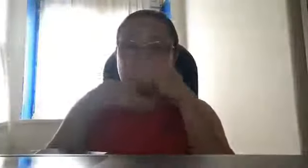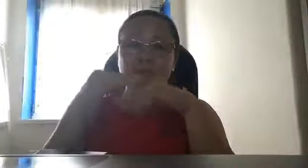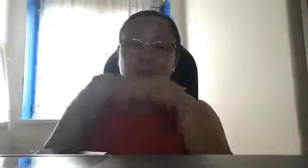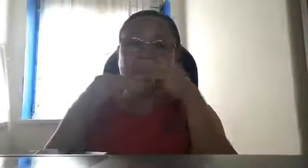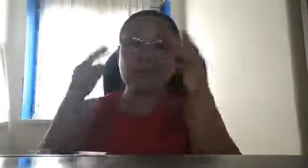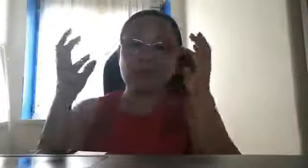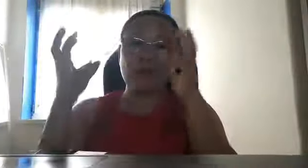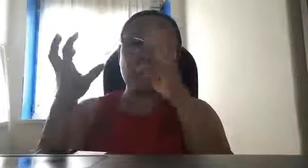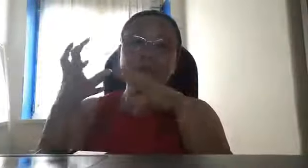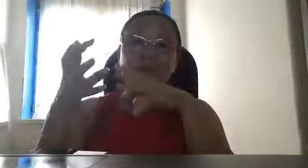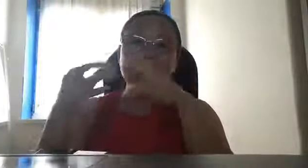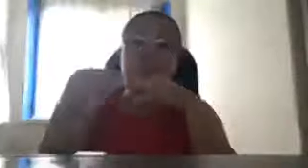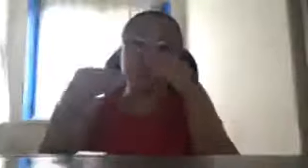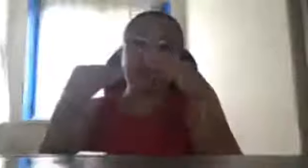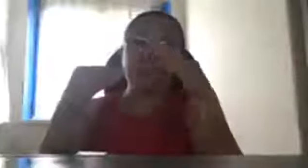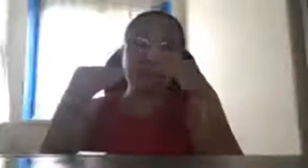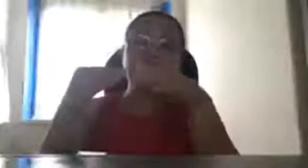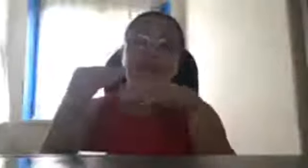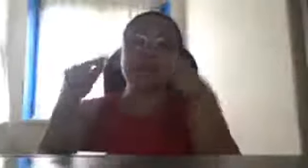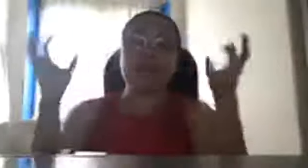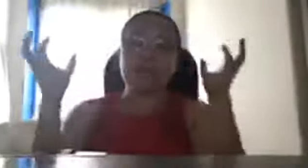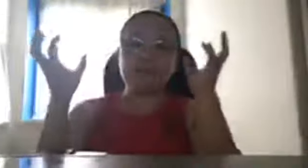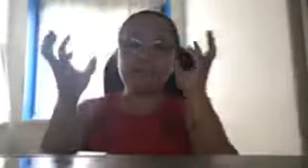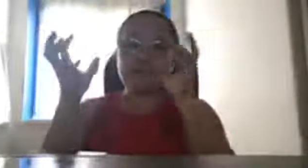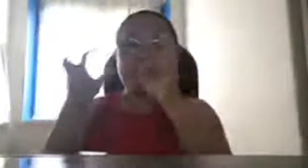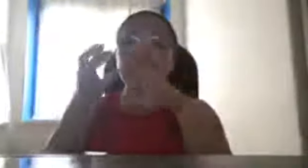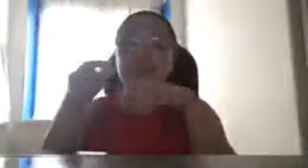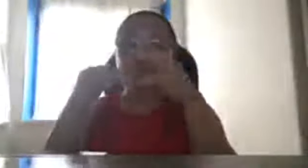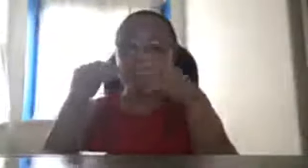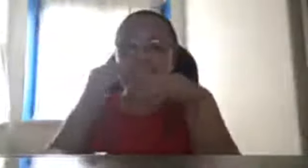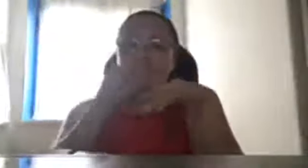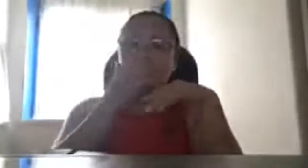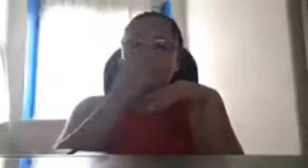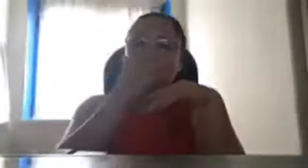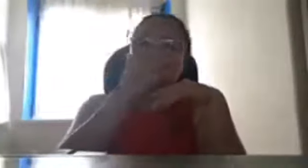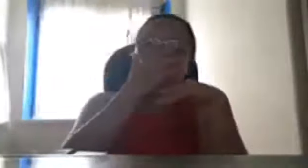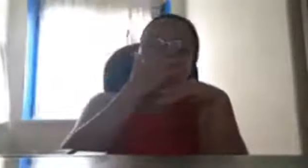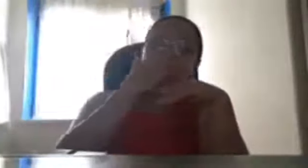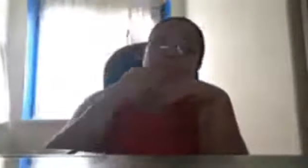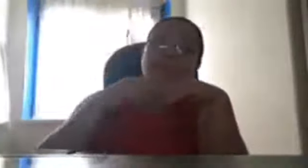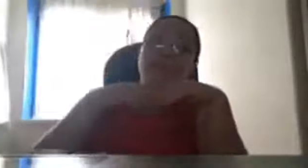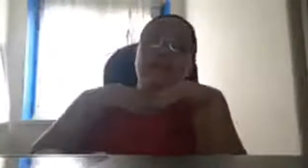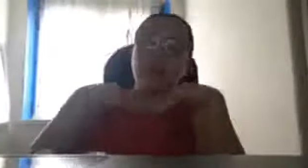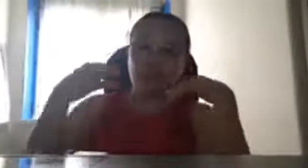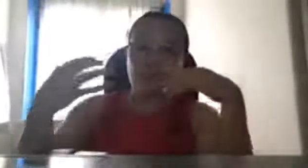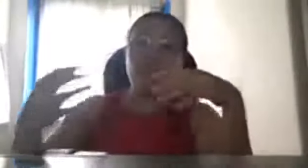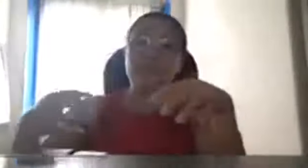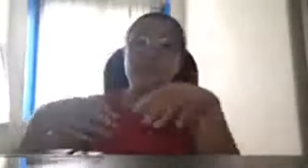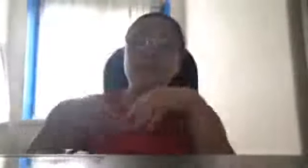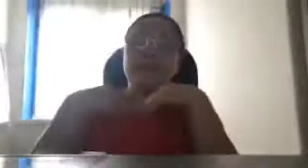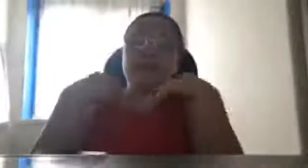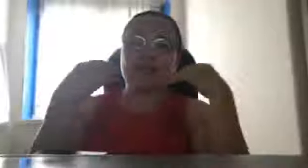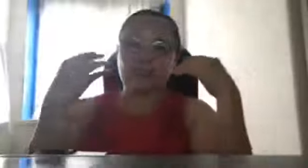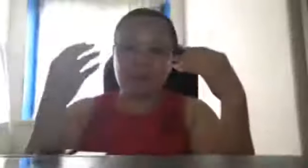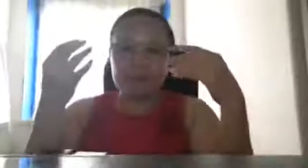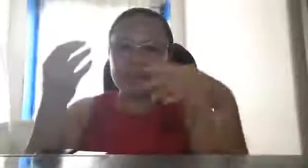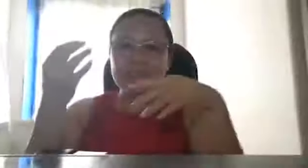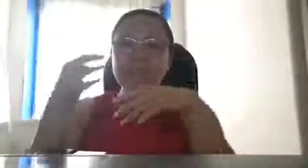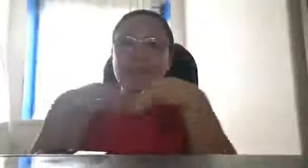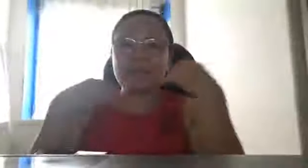actually, kung anong bansa, nandun sila, yun na yung kanilang, citizenship, ako, kahit ako, saan,